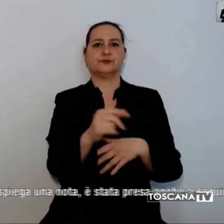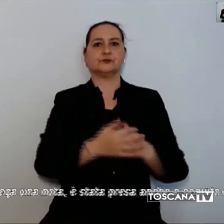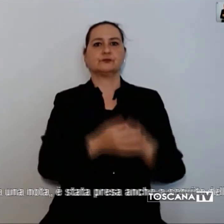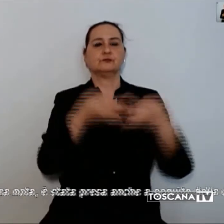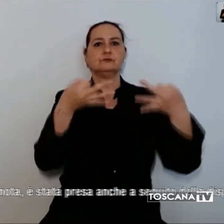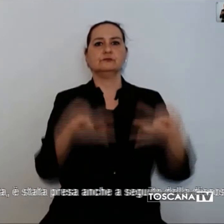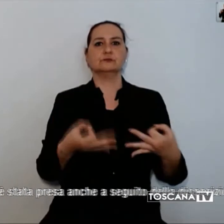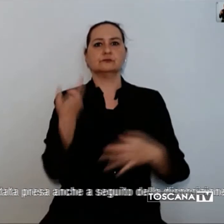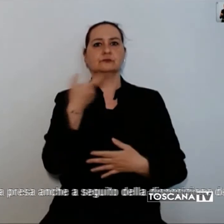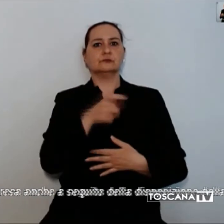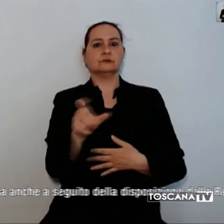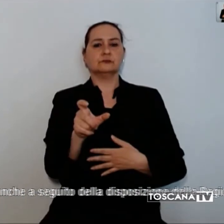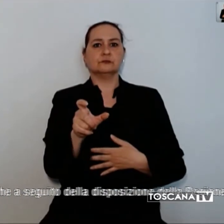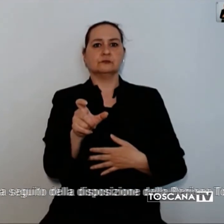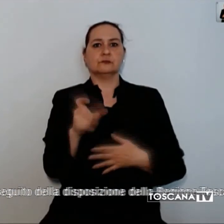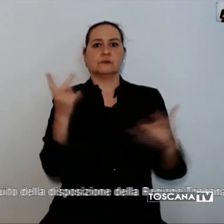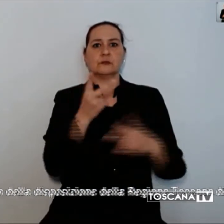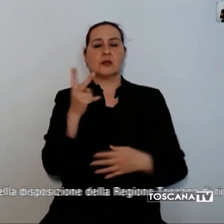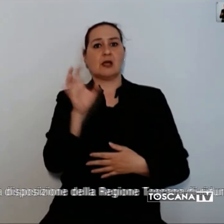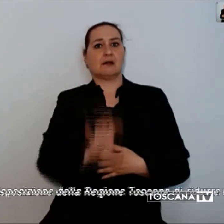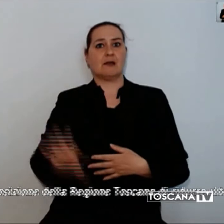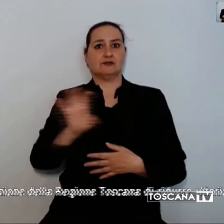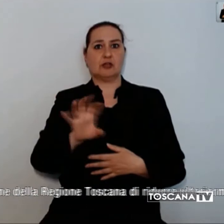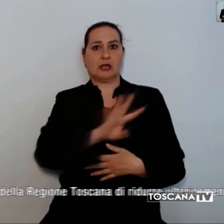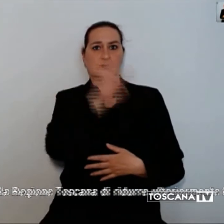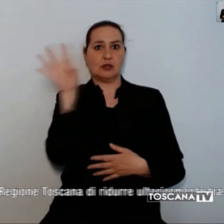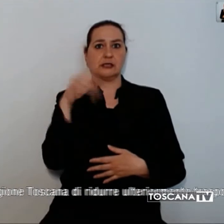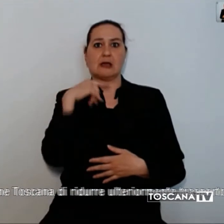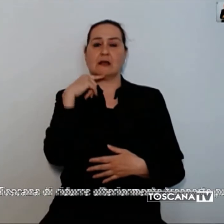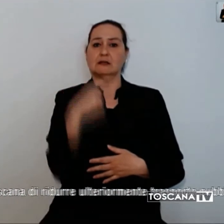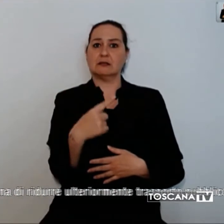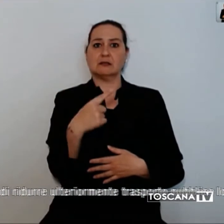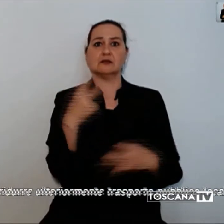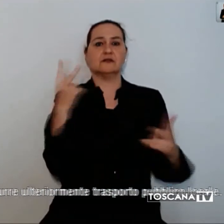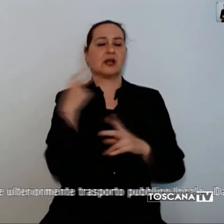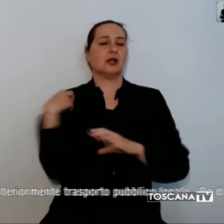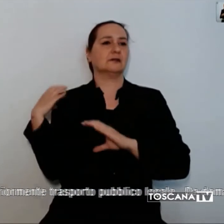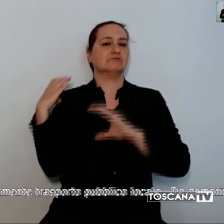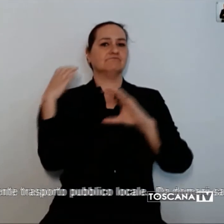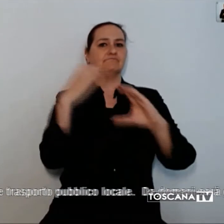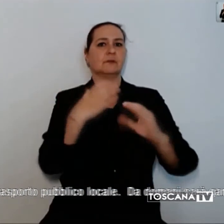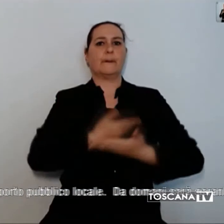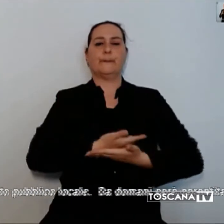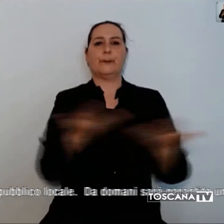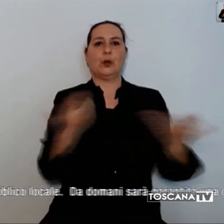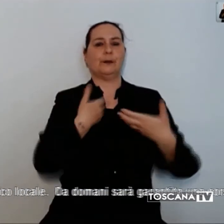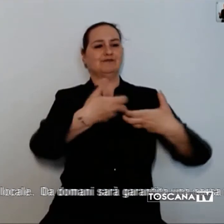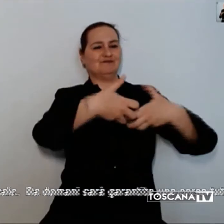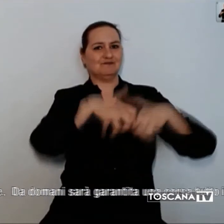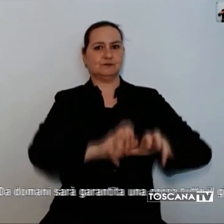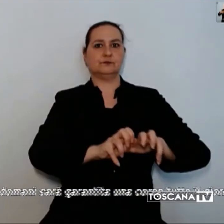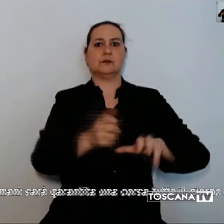seguito della disposizione della regione toscana di ridurre ulteriormente il trasporto pubblico locale. Da domani sarà